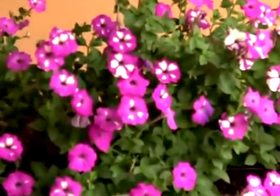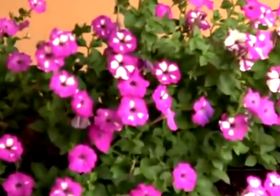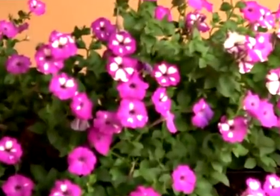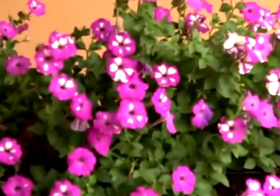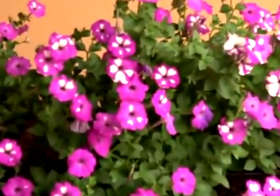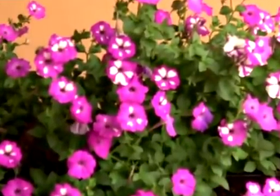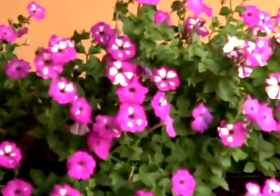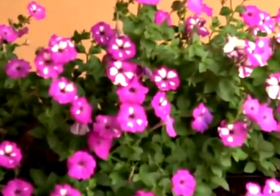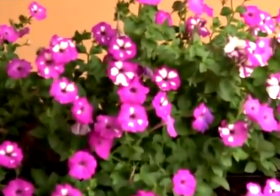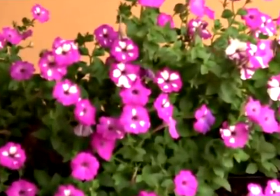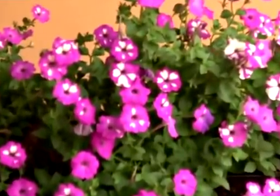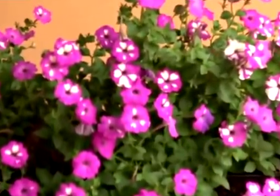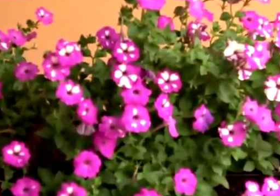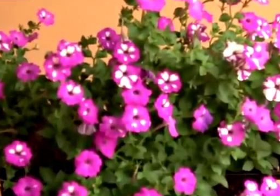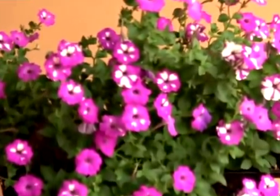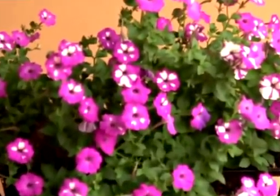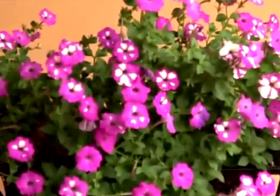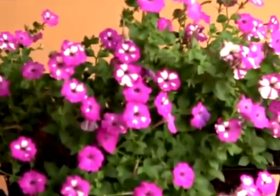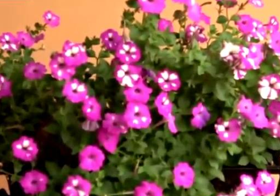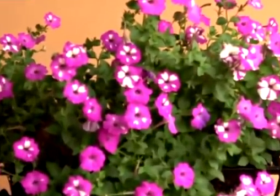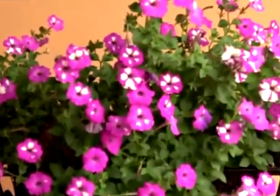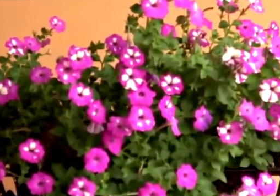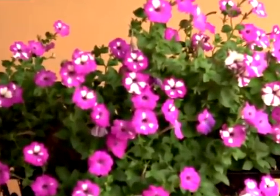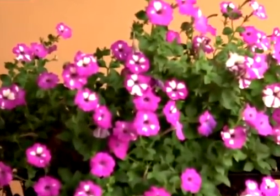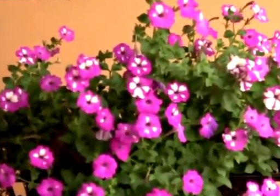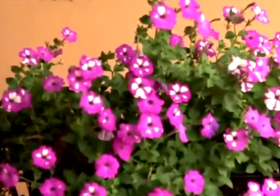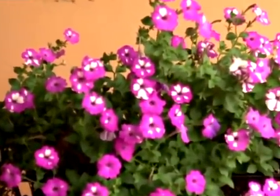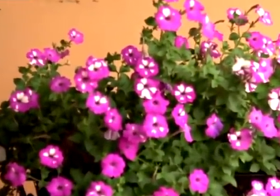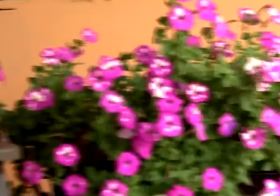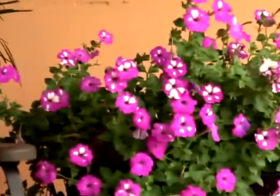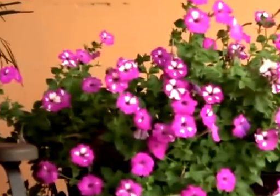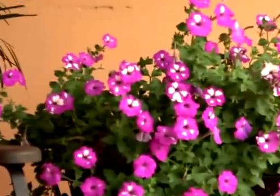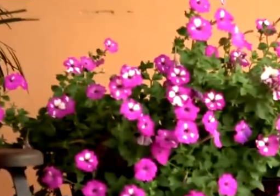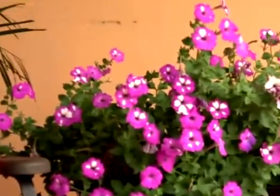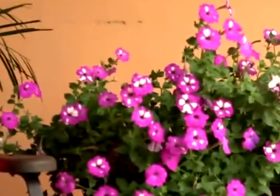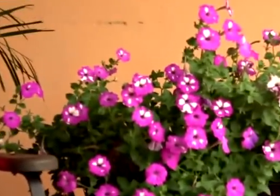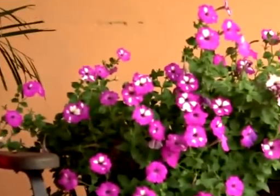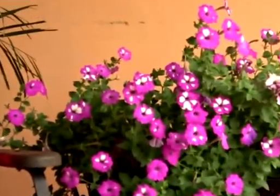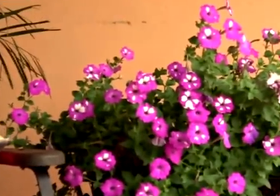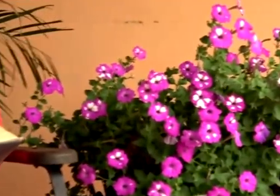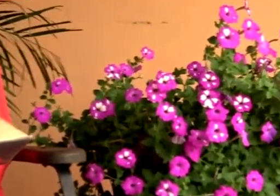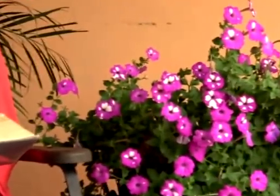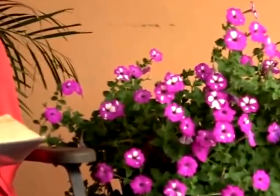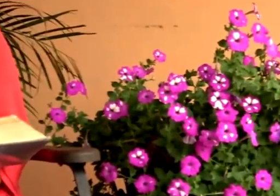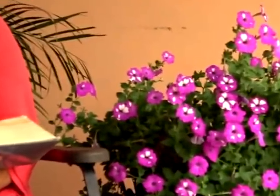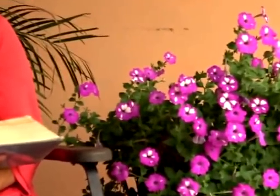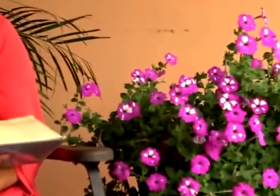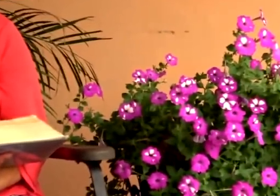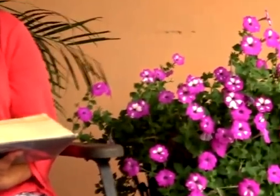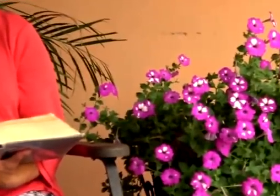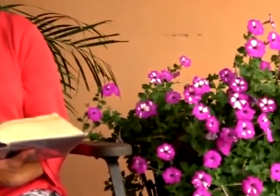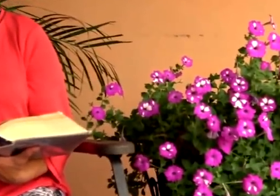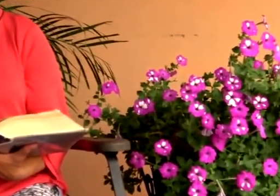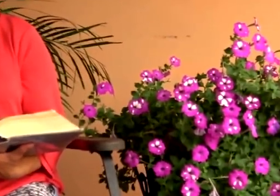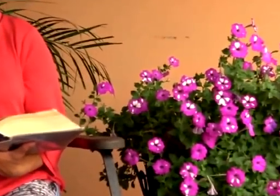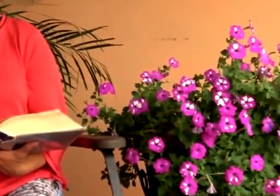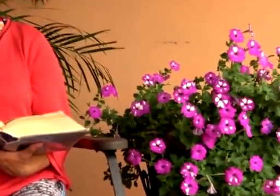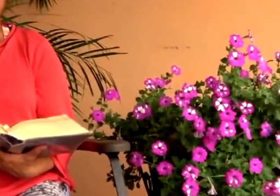respondieron, Somos descendientes de Abraham y nunca hemos sido esclavos de nadie. ¿Por qué dices,